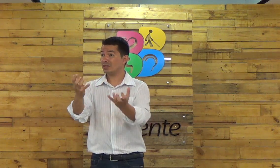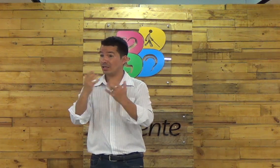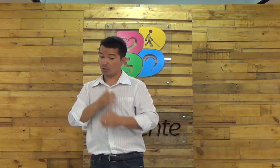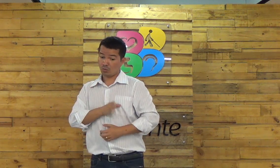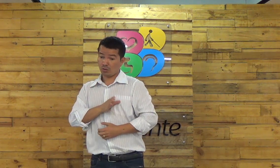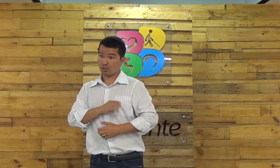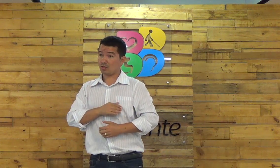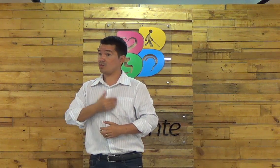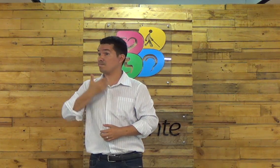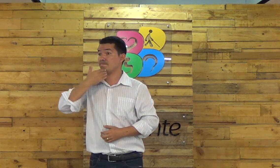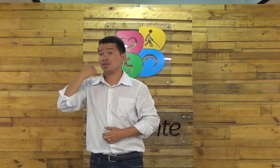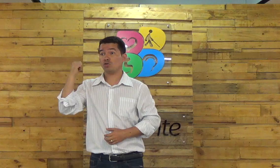mude